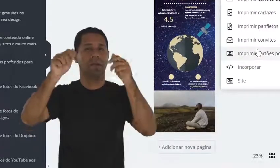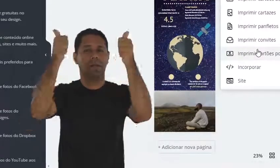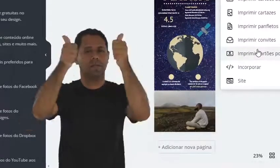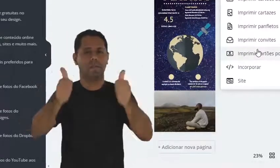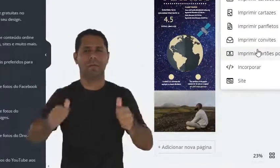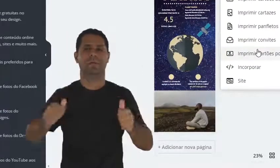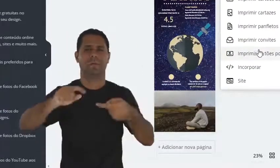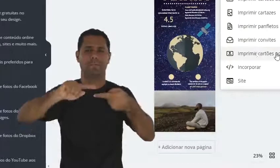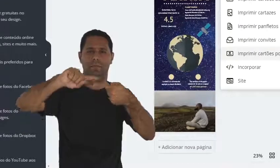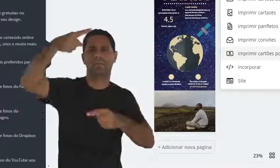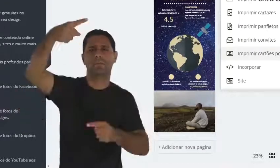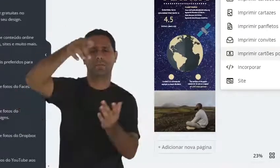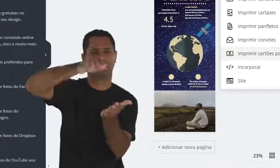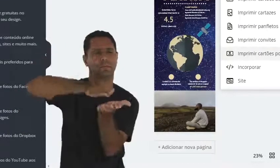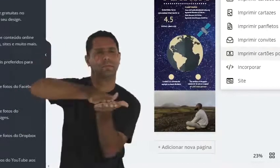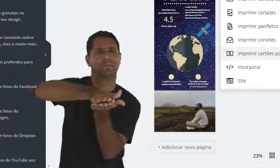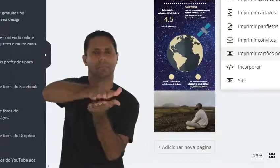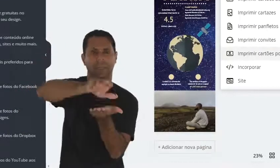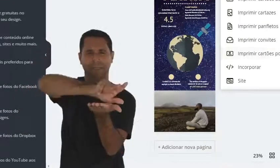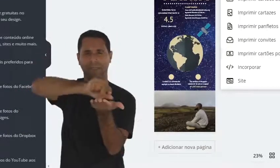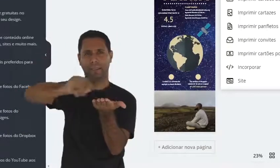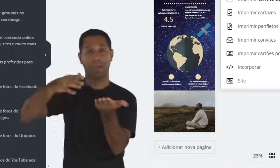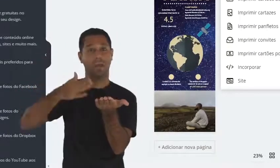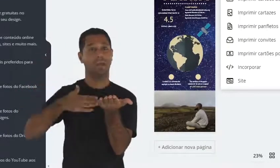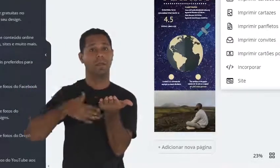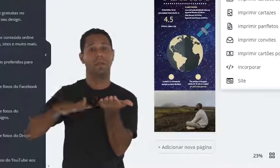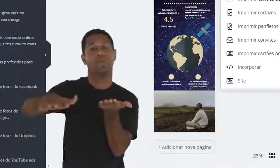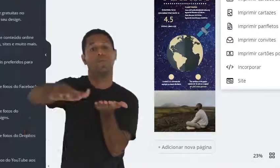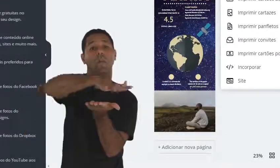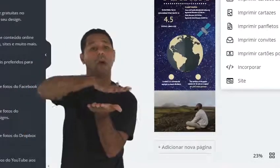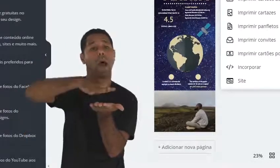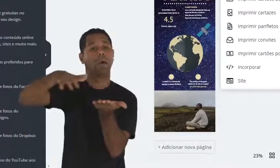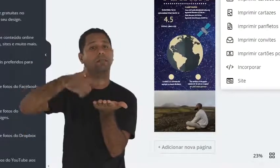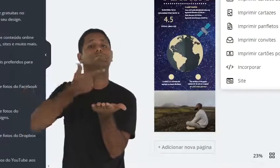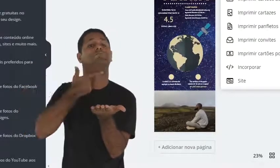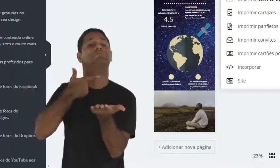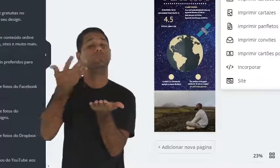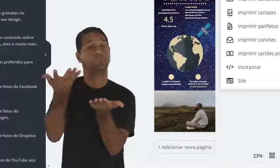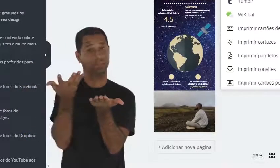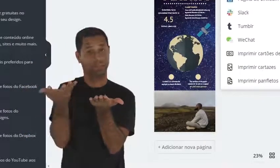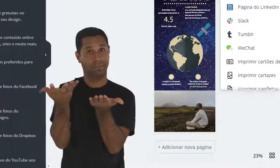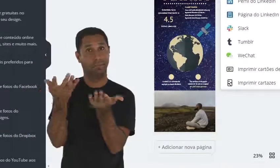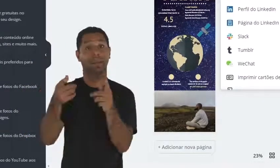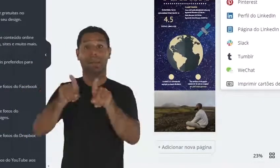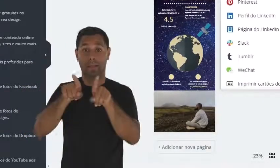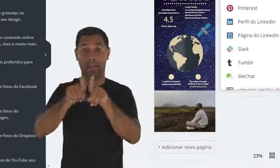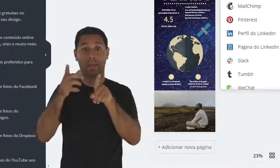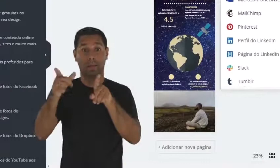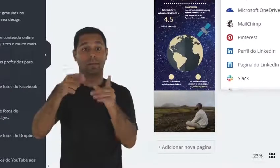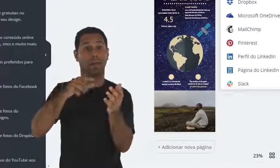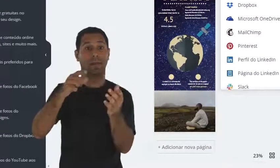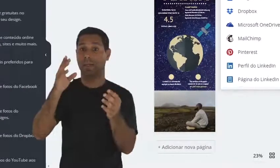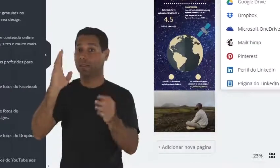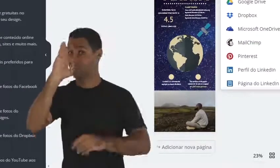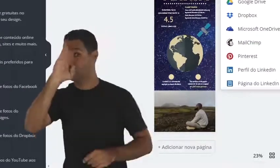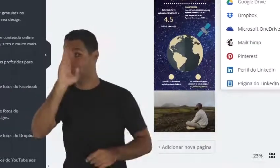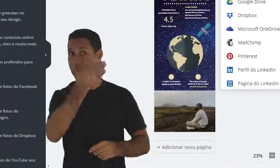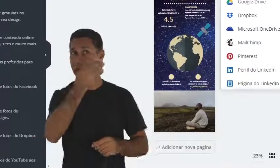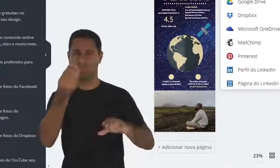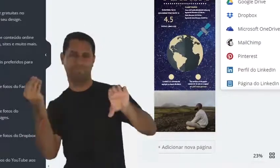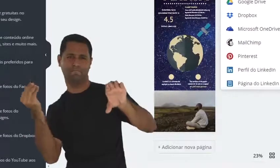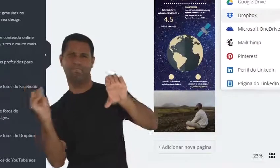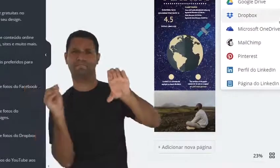panfleto, cartaz. Mas eu já consigo imprimir no formato que eu quero. Eu posso também já